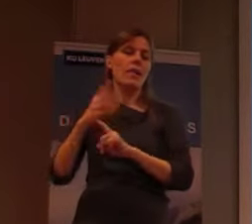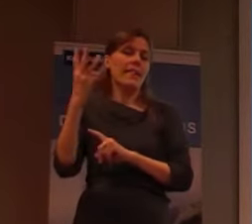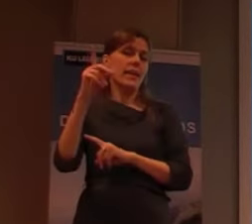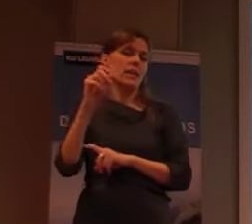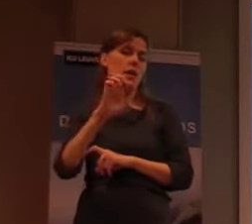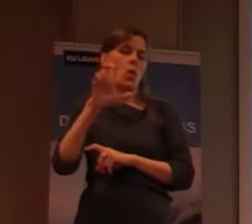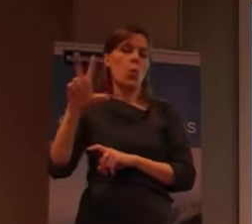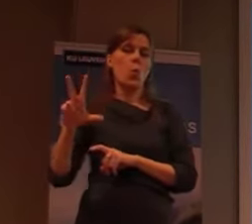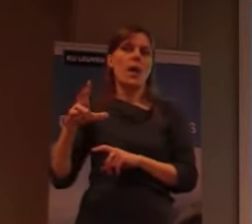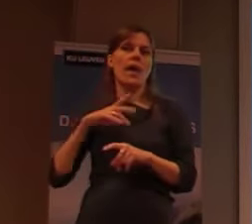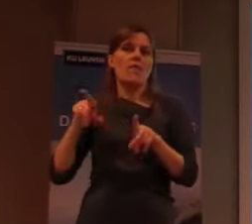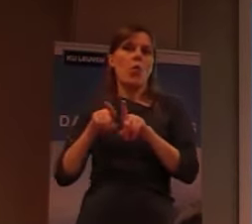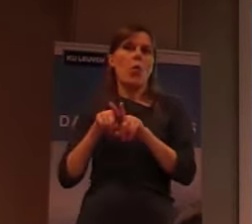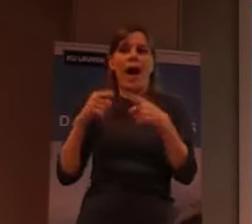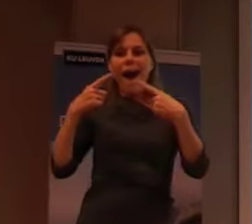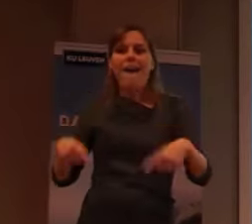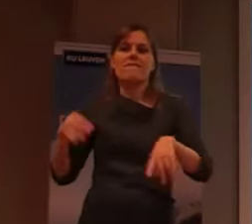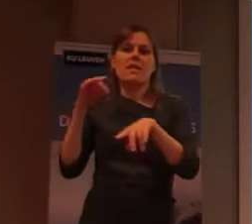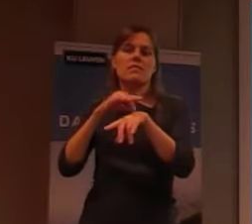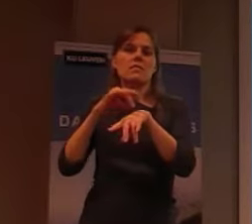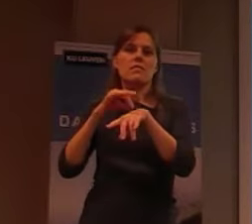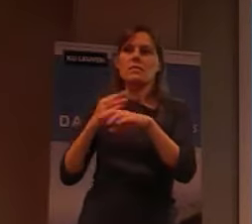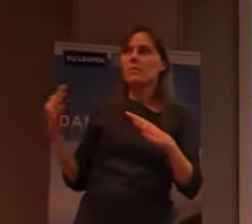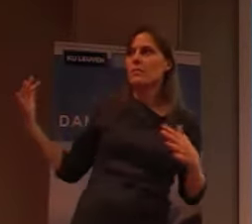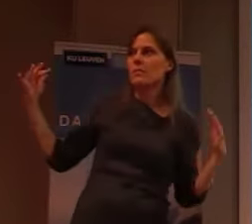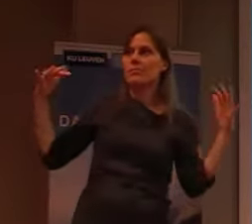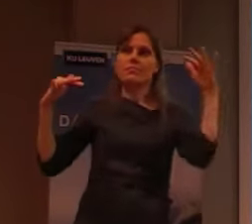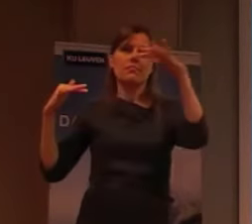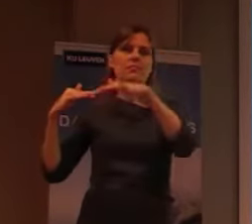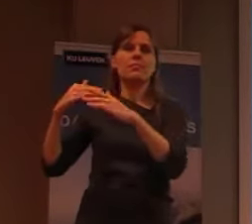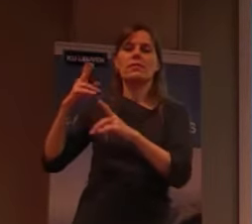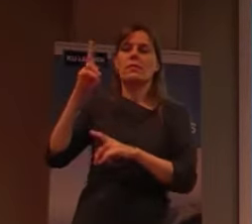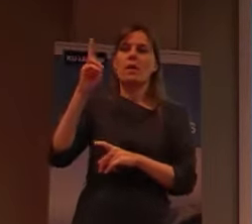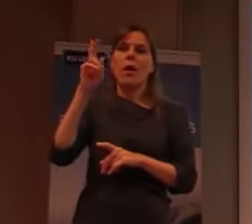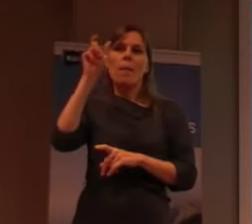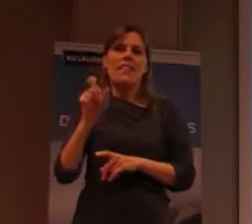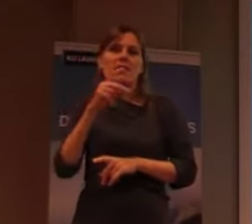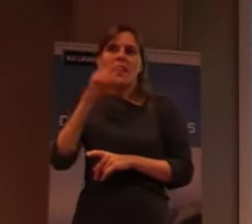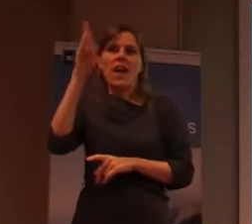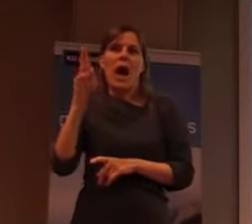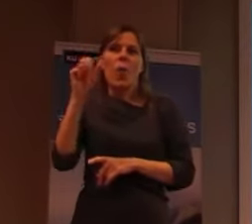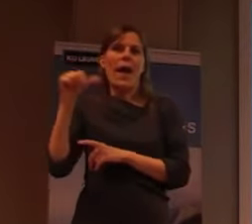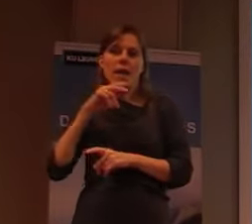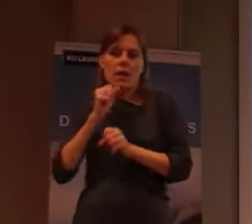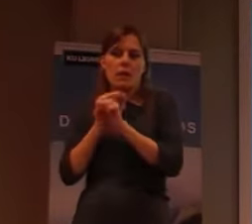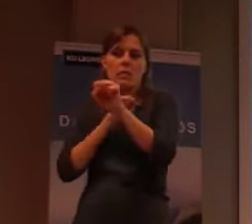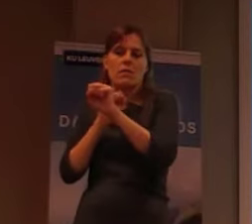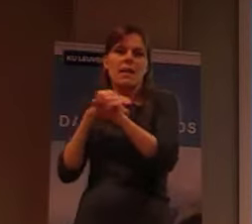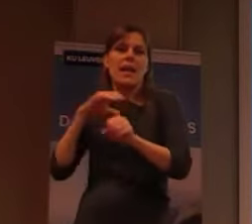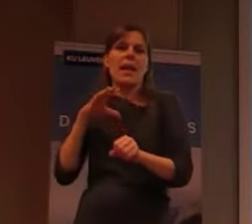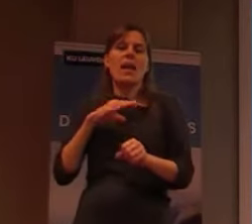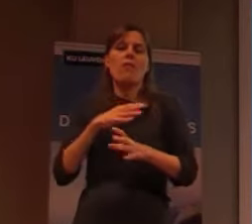en de grote ziektes werden aangebracht, waar de Hawaiianen niet tegen bestemd kwamen, heb je al een enorme vermindering,